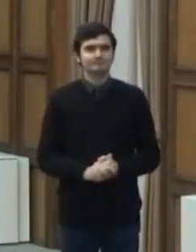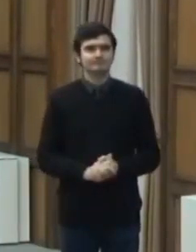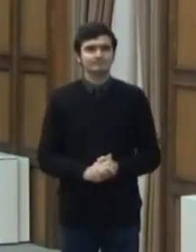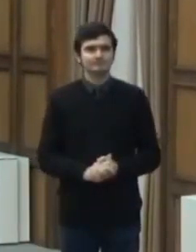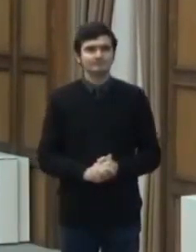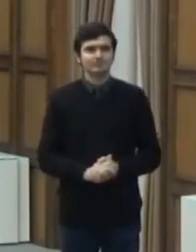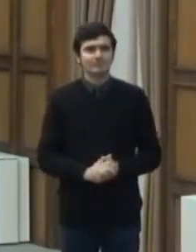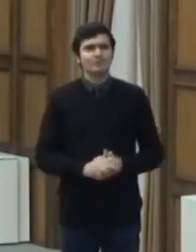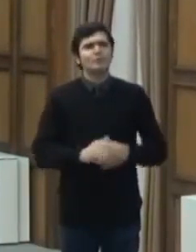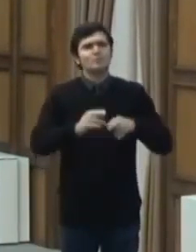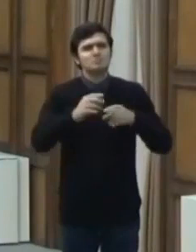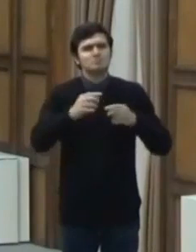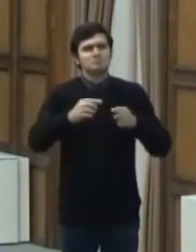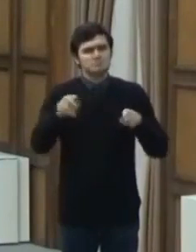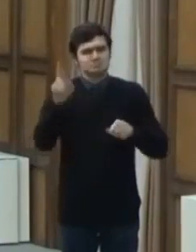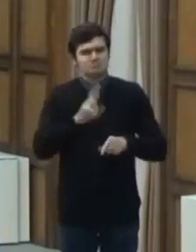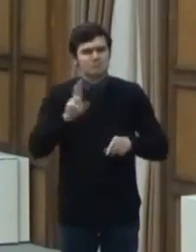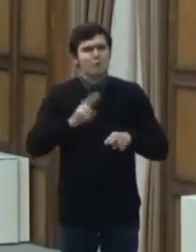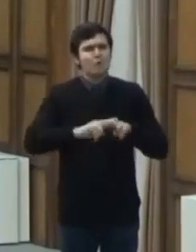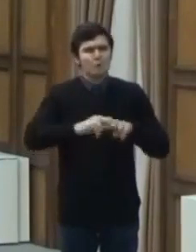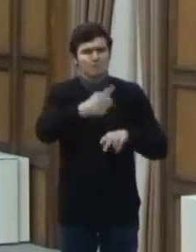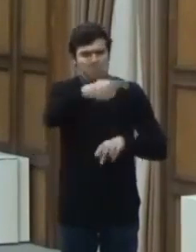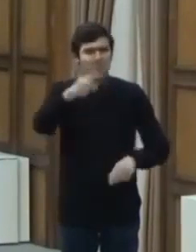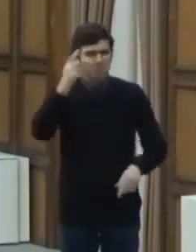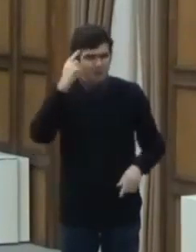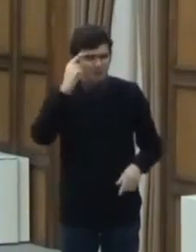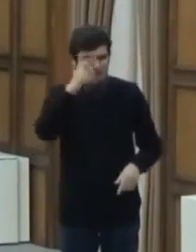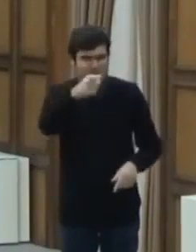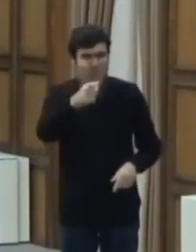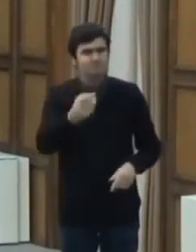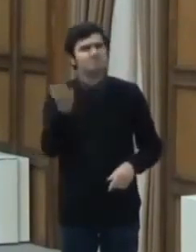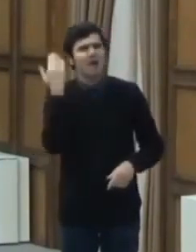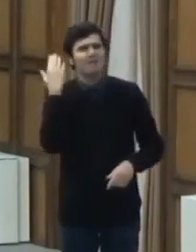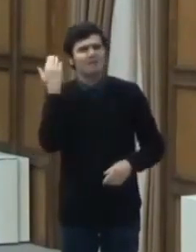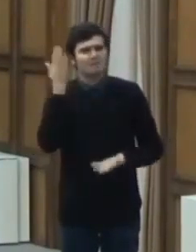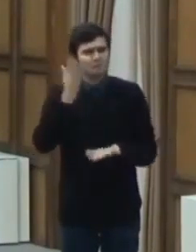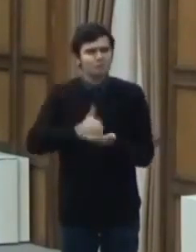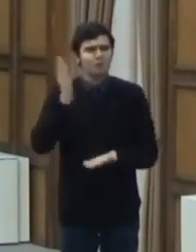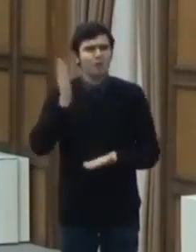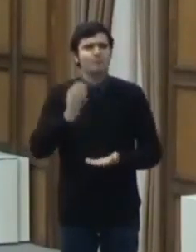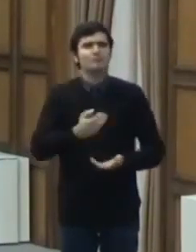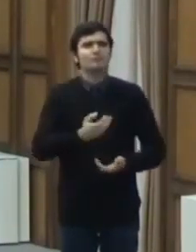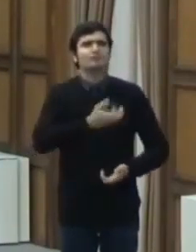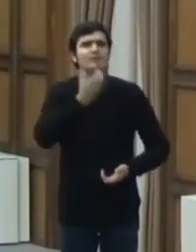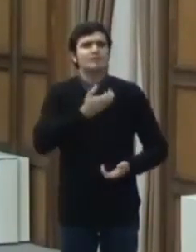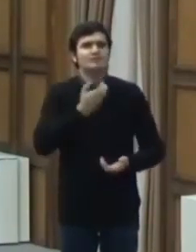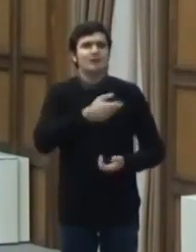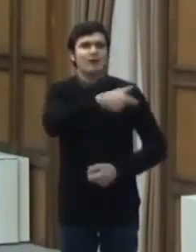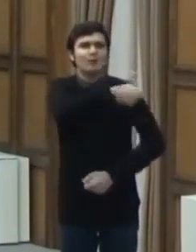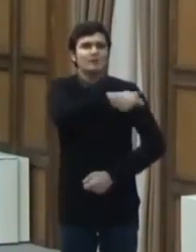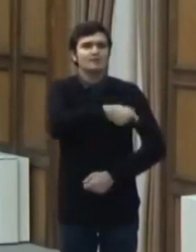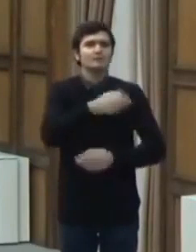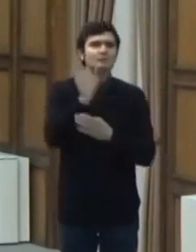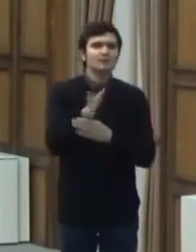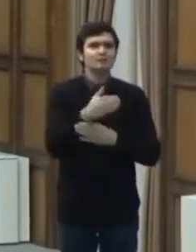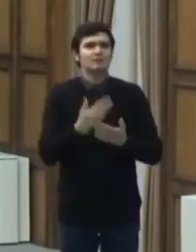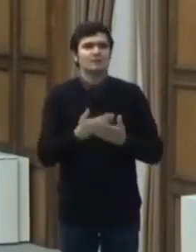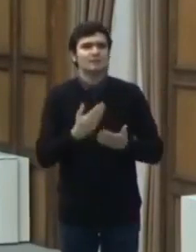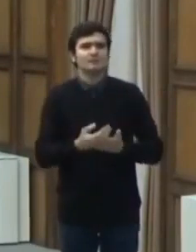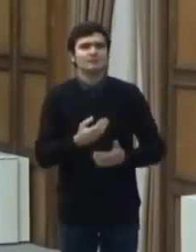Așa cum știți, a avut loc ședința Comitetului Național pentru Constituției de Urgență.